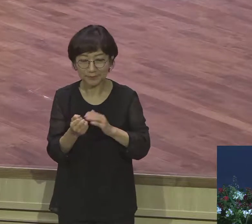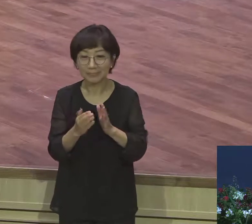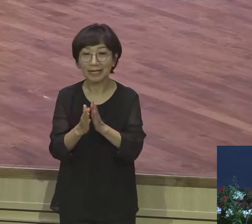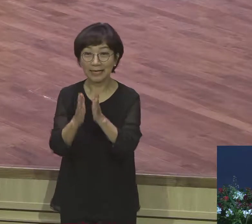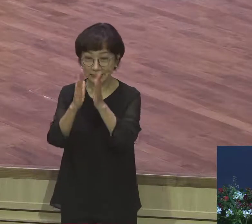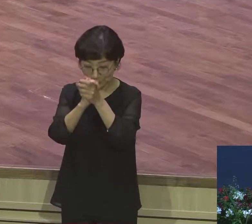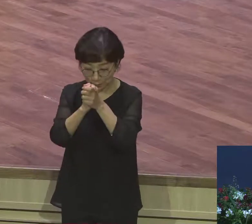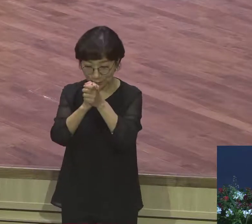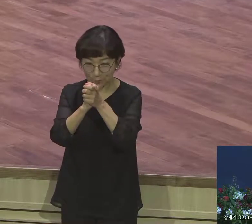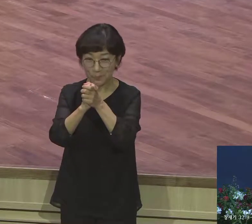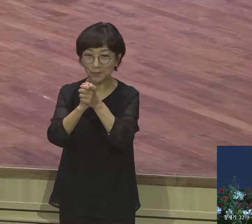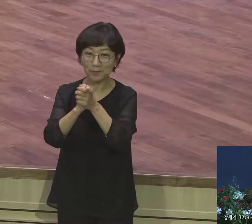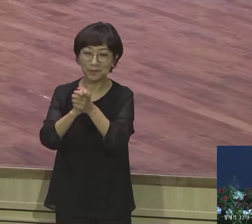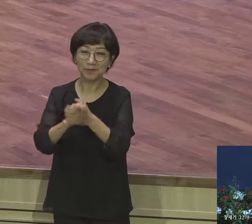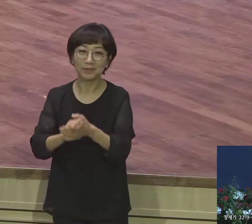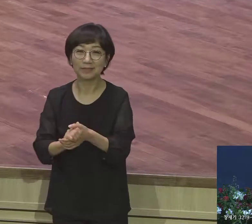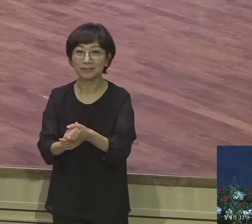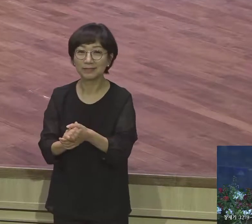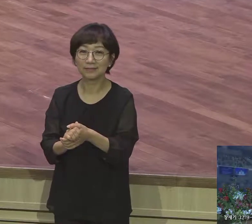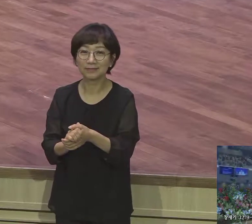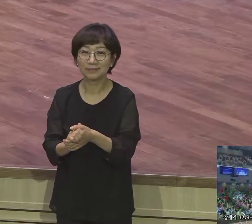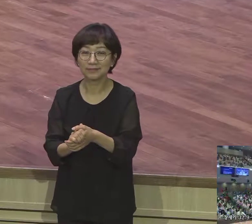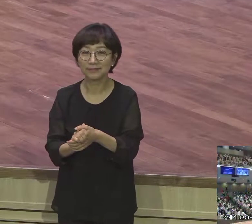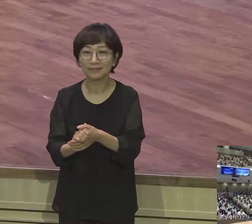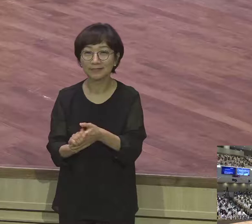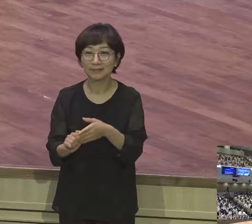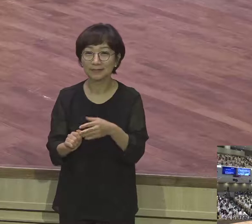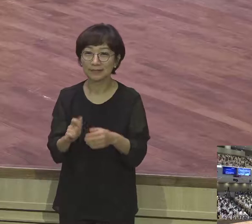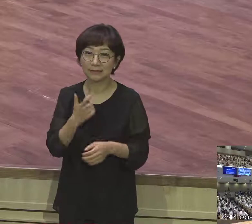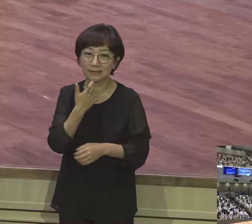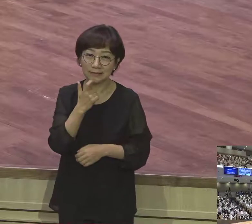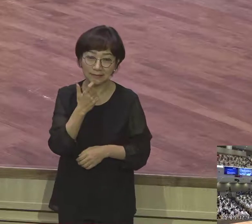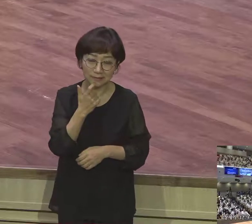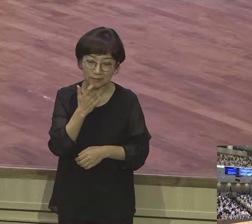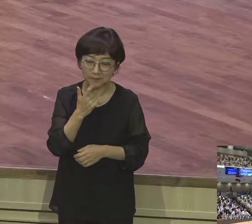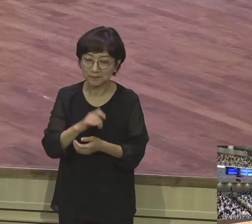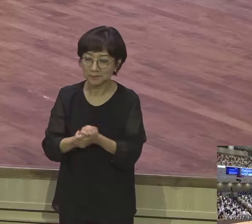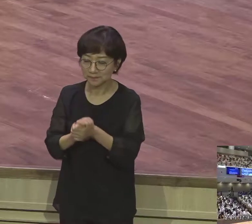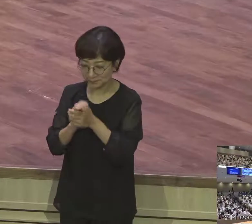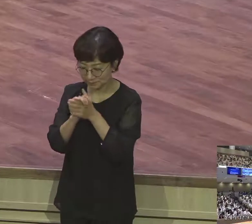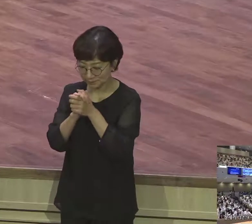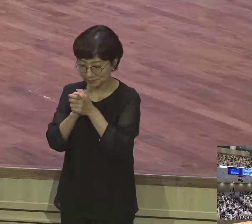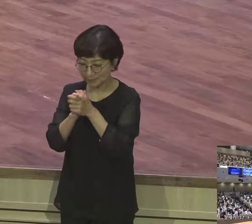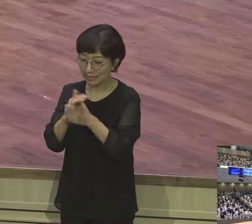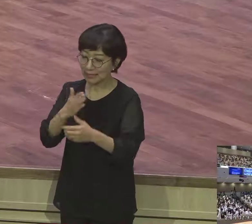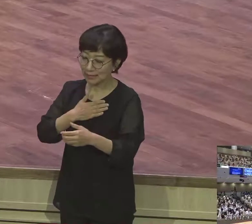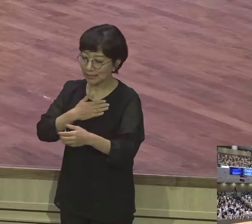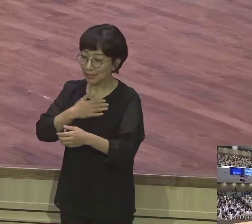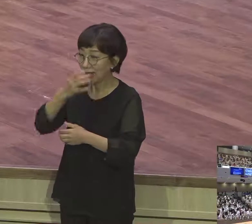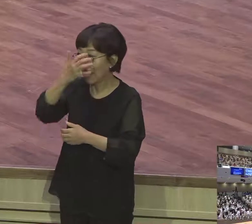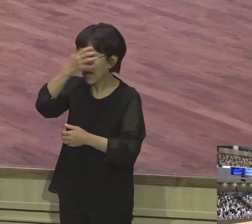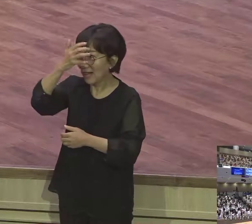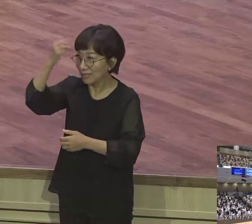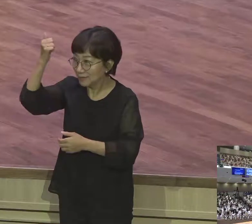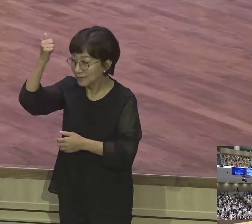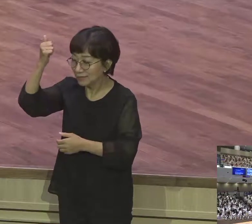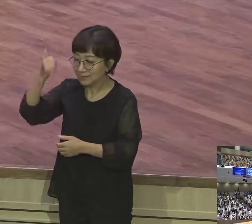12절입니다 야곱이 또 이르되 내 조보 아브라메 하나님 내 아버지 이삭의 하나님